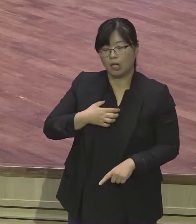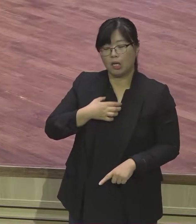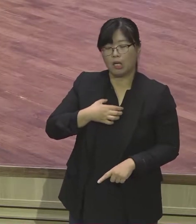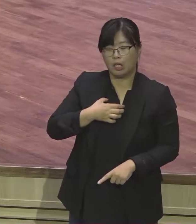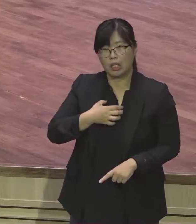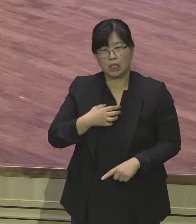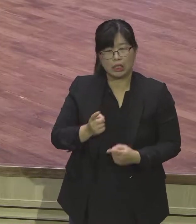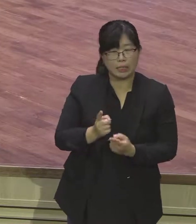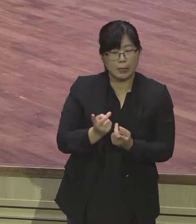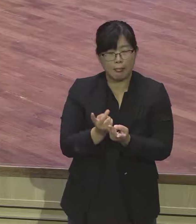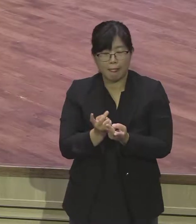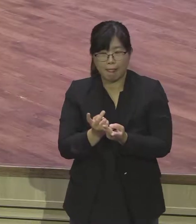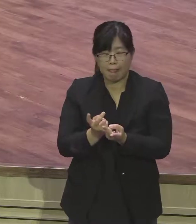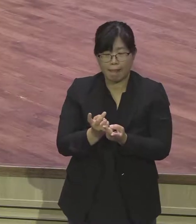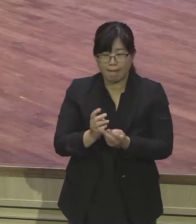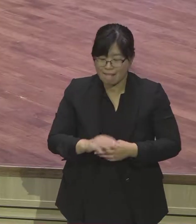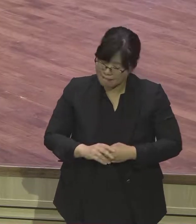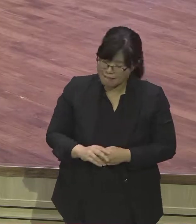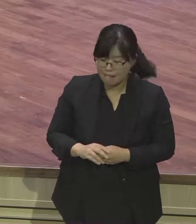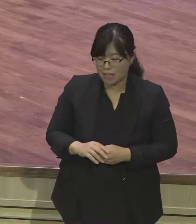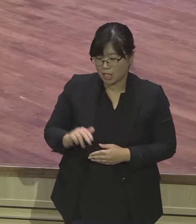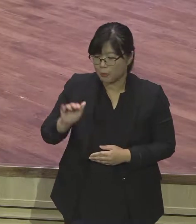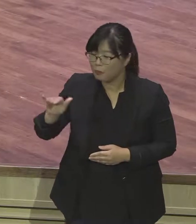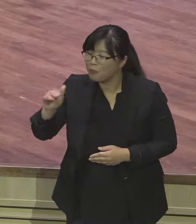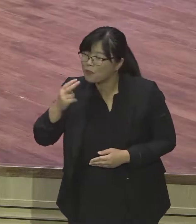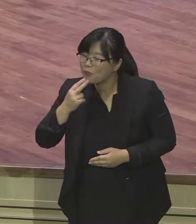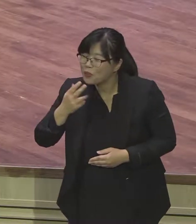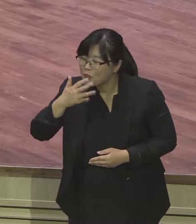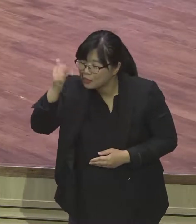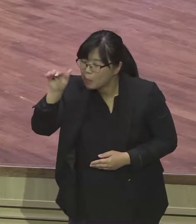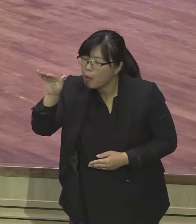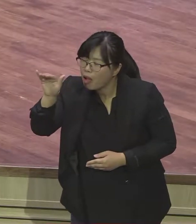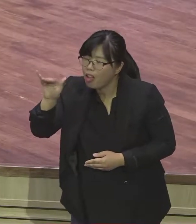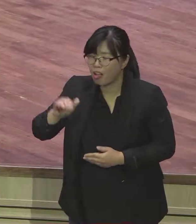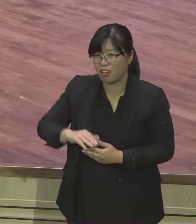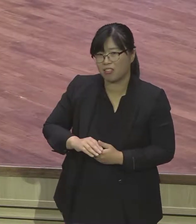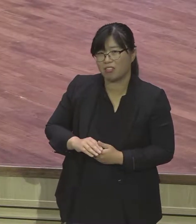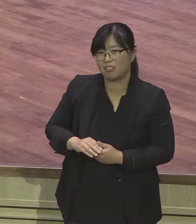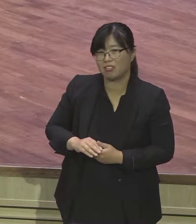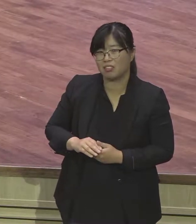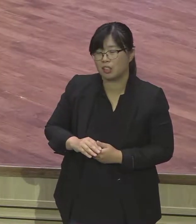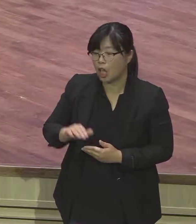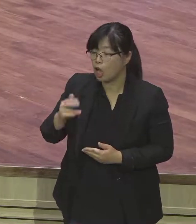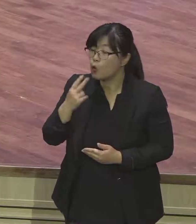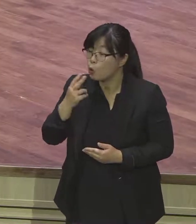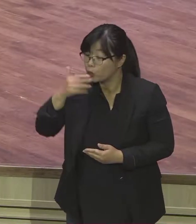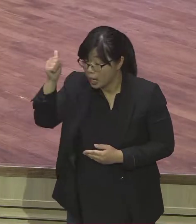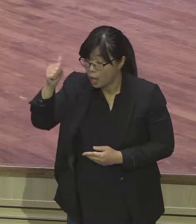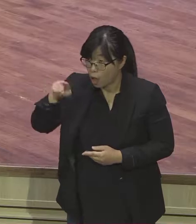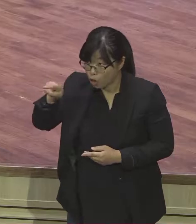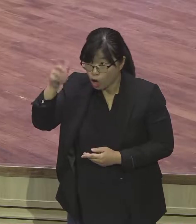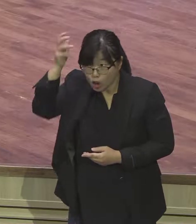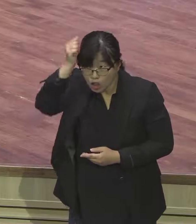야곱이 돌아가지 전에 요셉에게 형들 복사하지 말하고 용사하라고